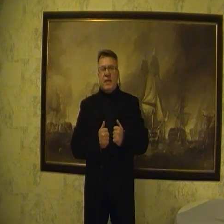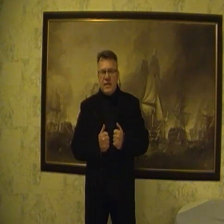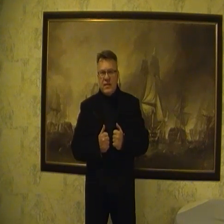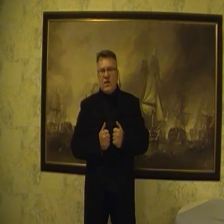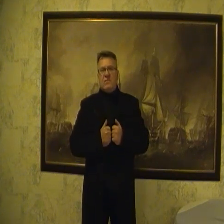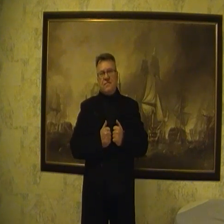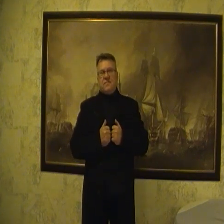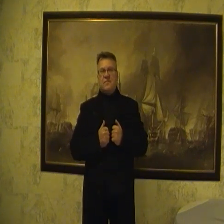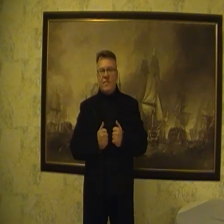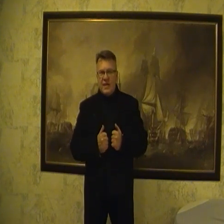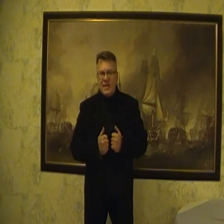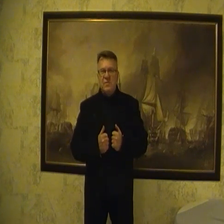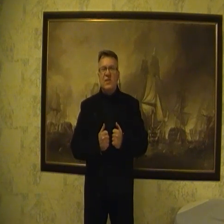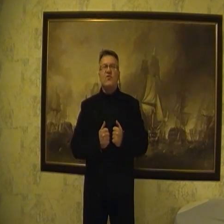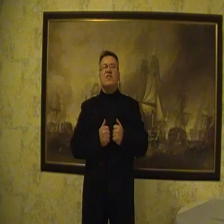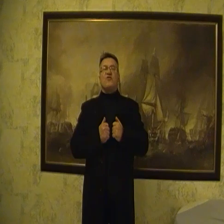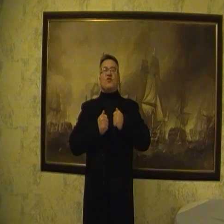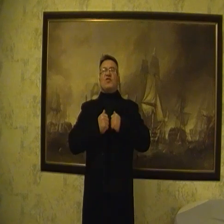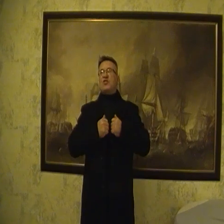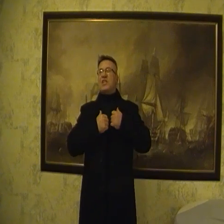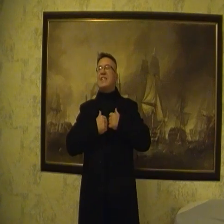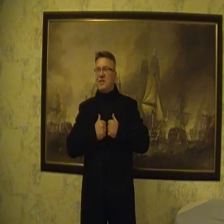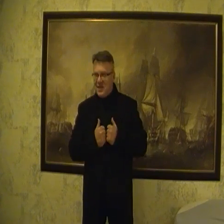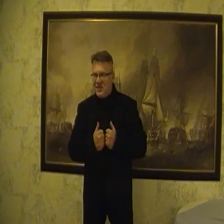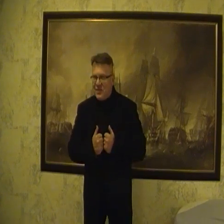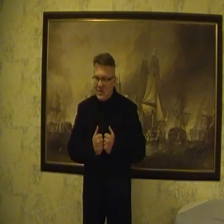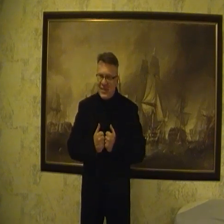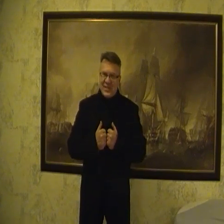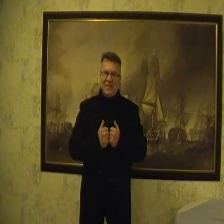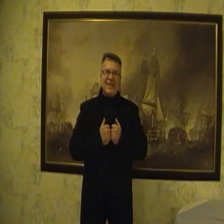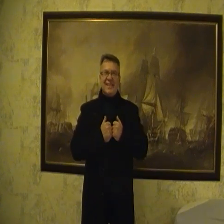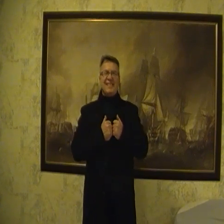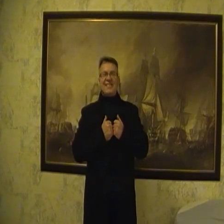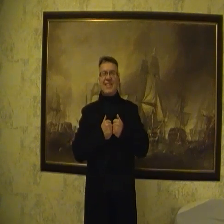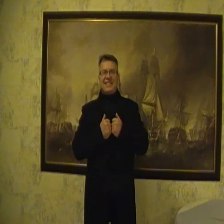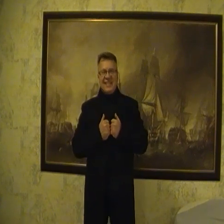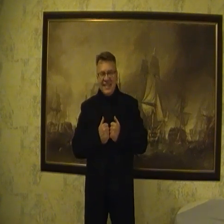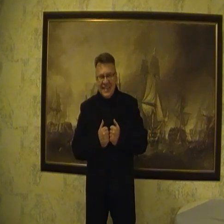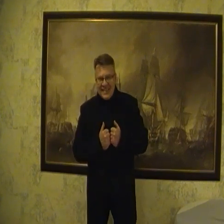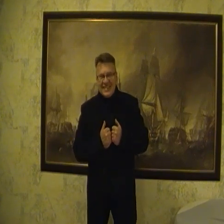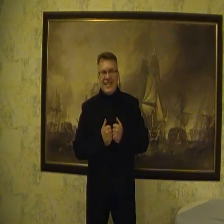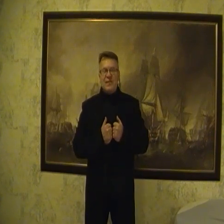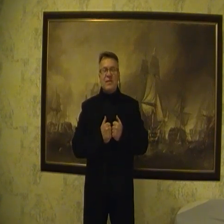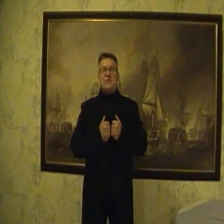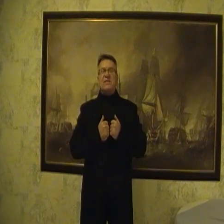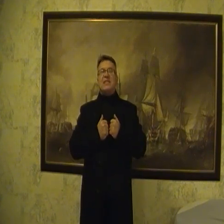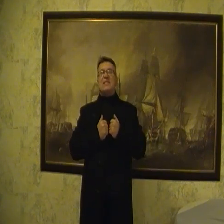Pytanie, no, zaraz mnie zarzucicie, że ja jestem dezinformator. Słuchajcie, zaraz zobaczymy, zaraz